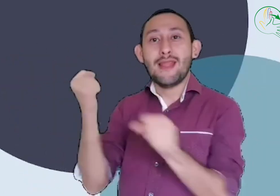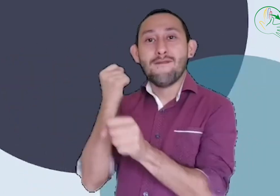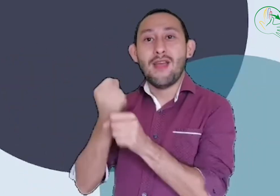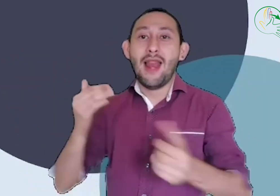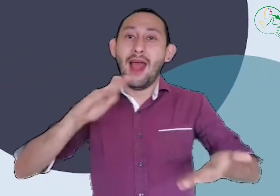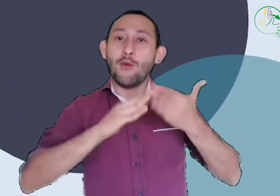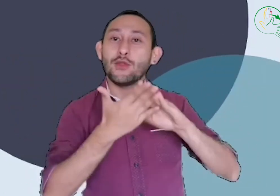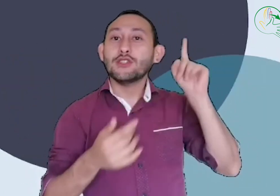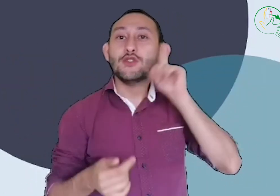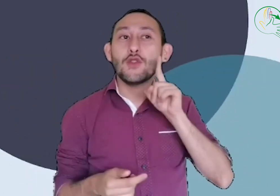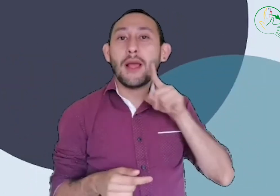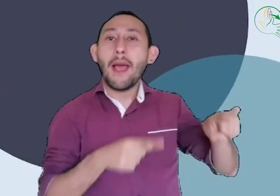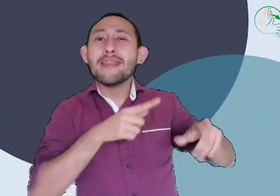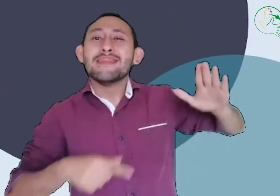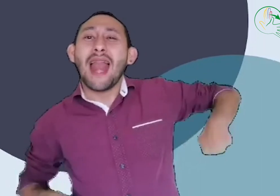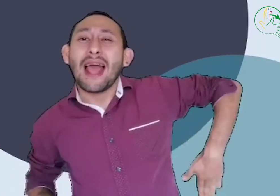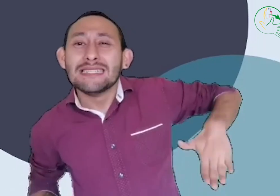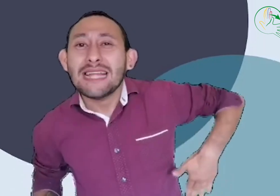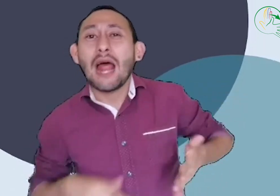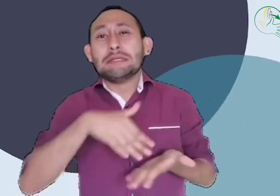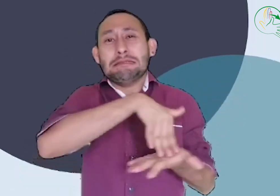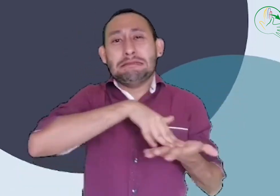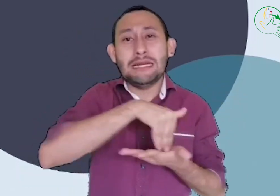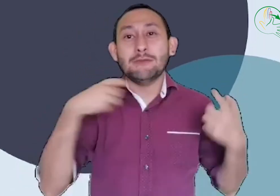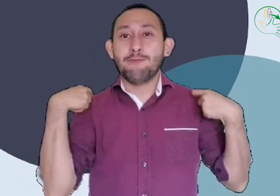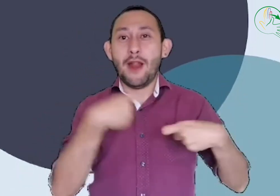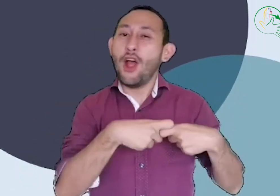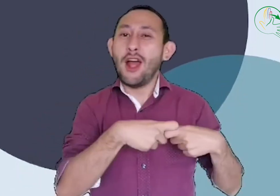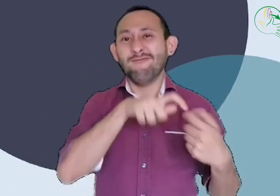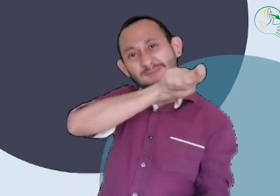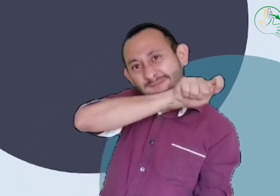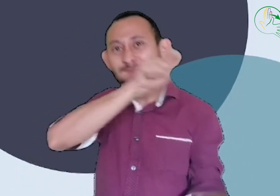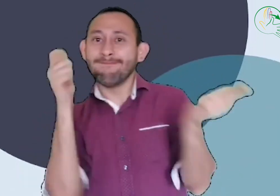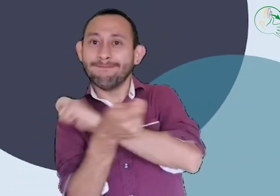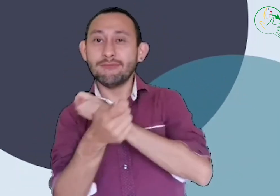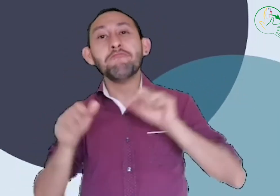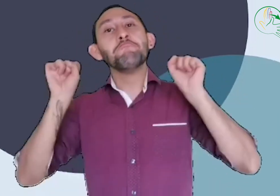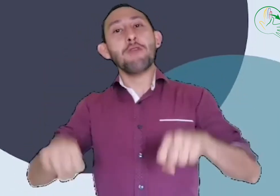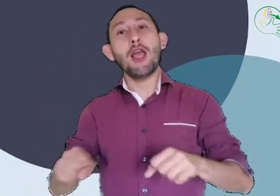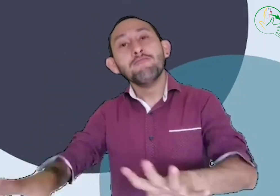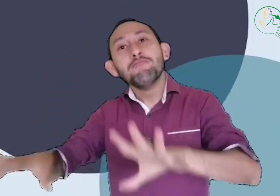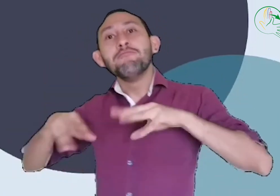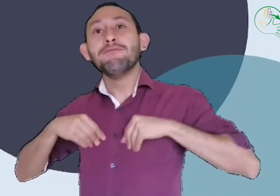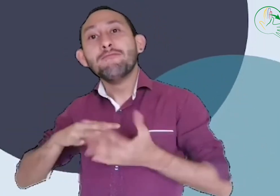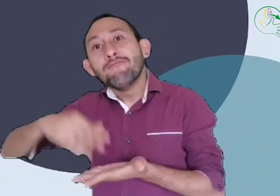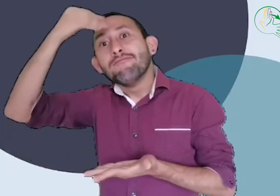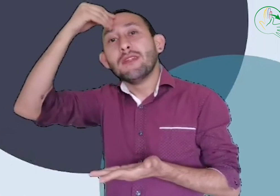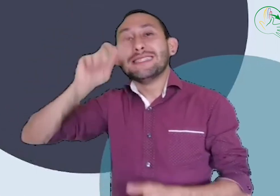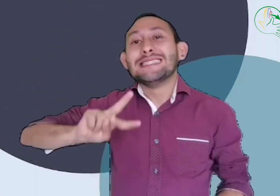el trabajo con la comunidad sorda, que están un poco atrasados en la comprensión y la adquisición del español como segunda